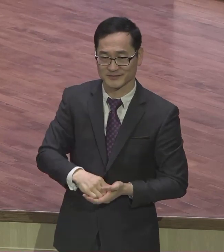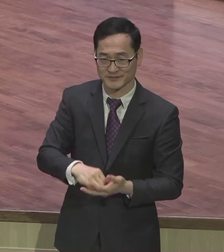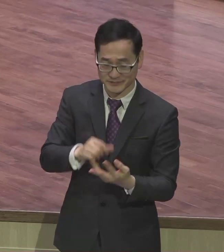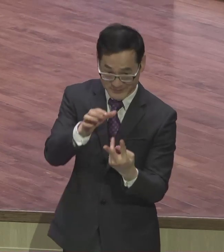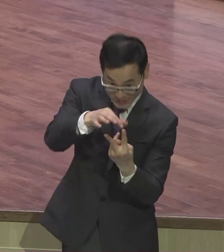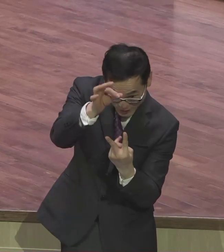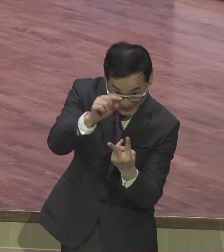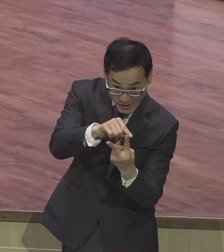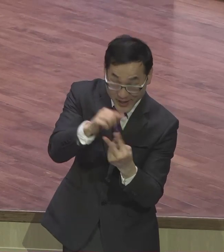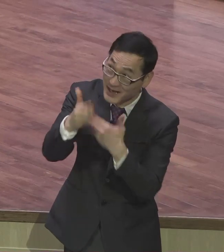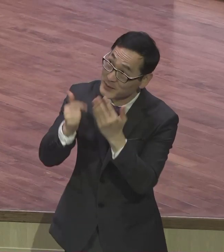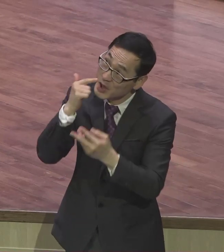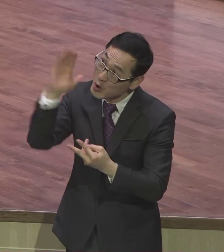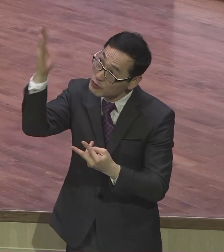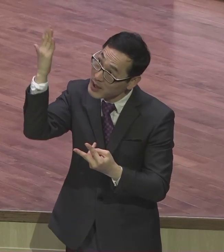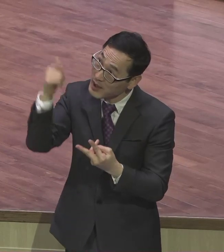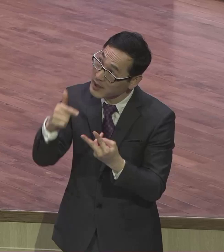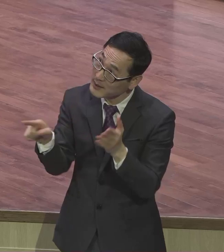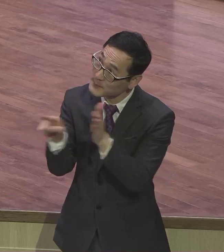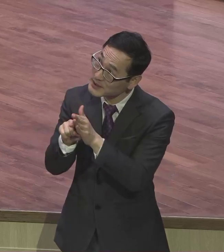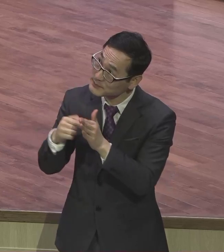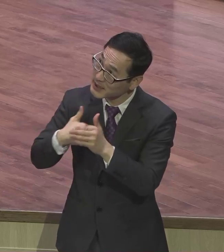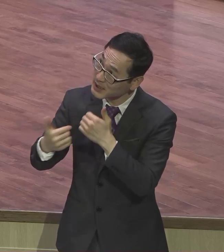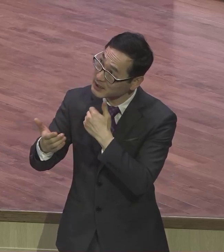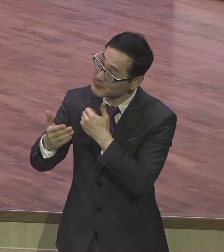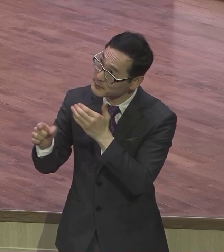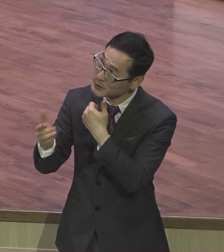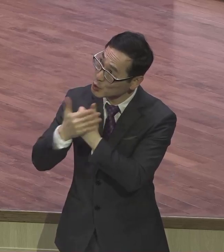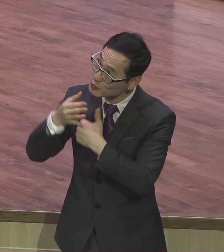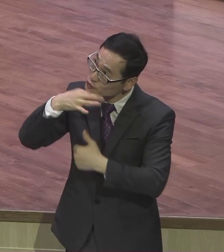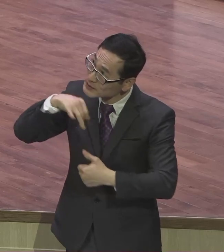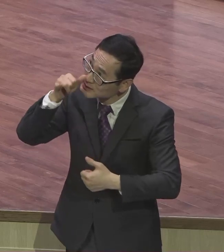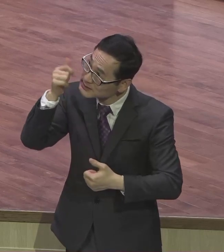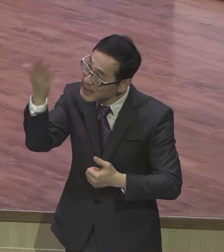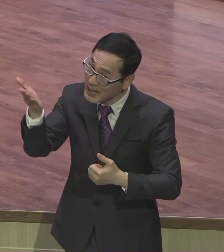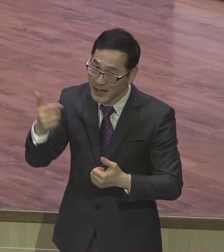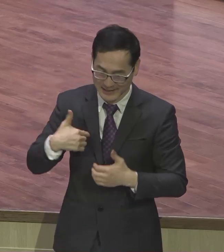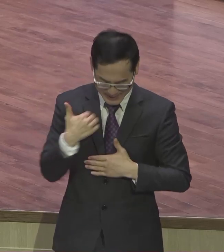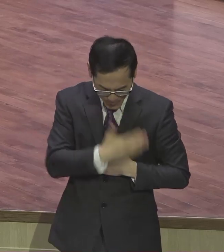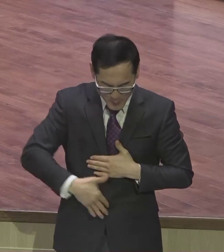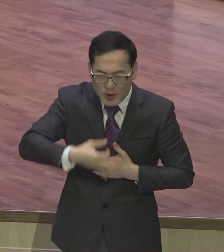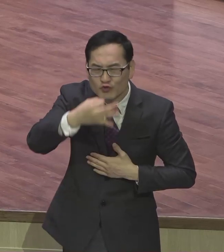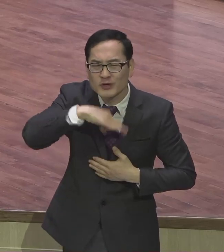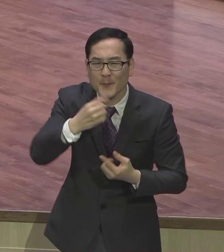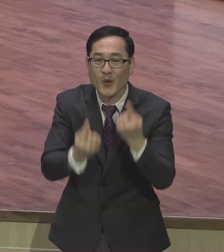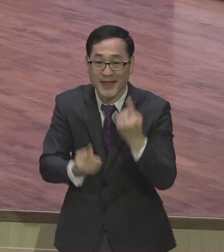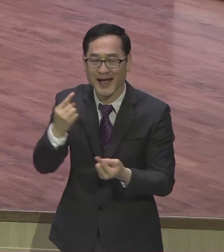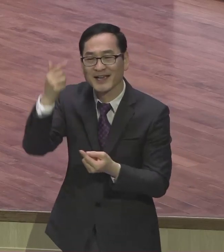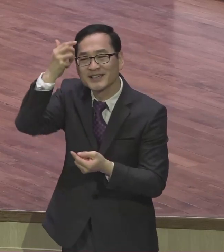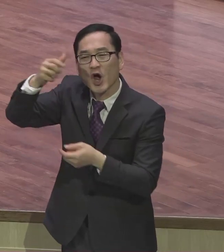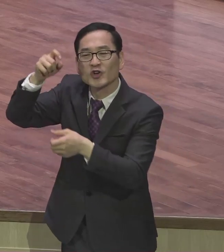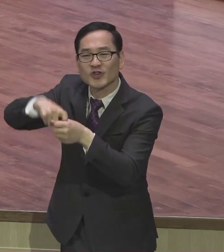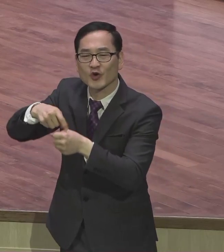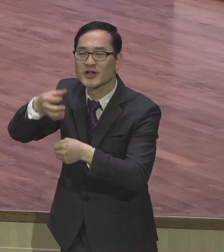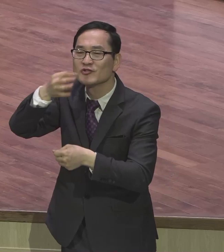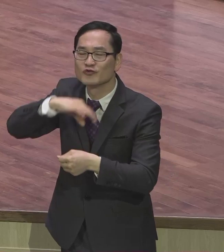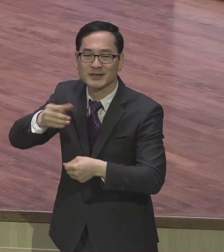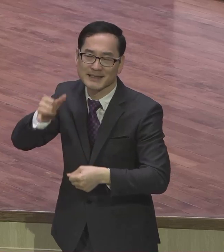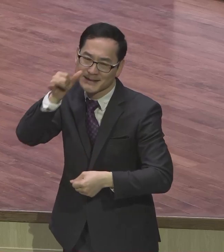내 신앙의 도움이 되겠냐 안 되겠냐 내 육신적인 유익보다도 내가 영적으로 더 한 단계 업그레이드 되느냐 안 되느냐